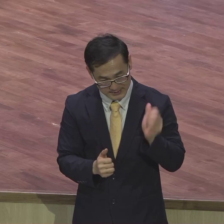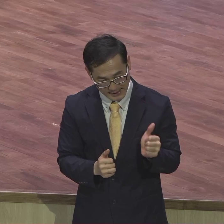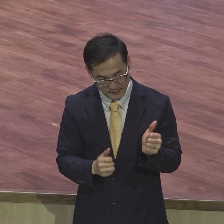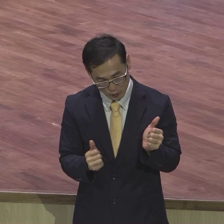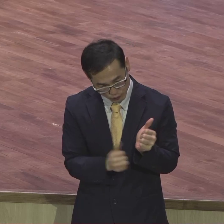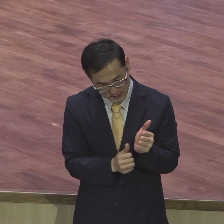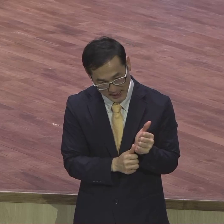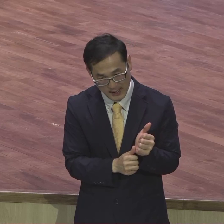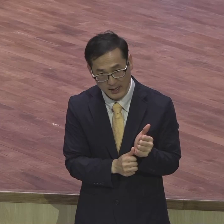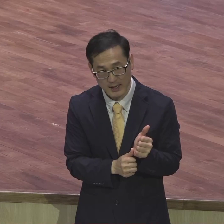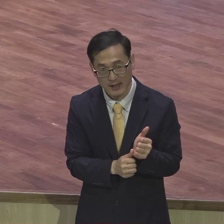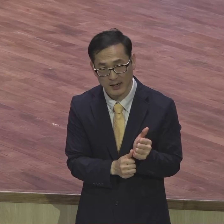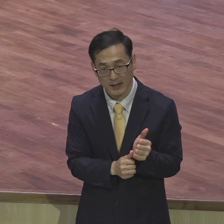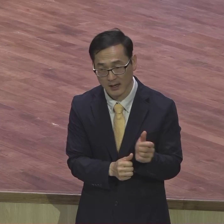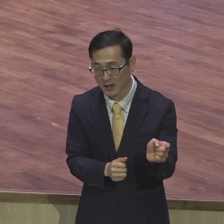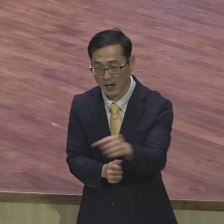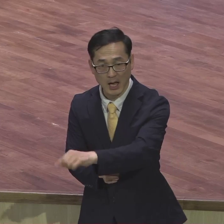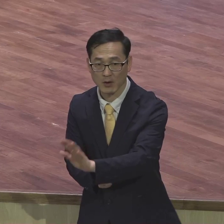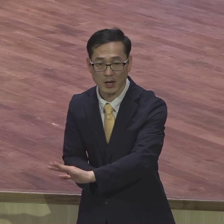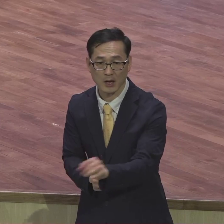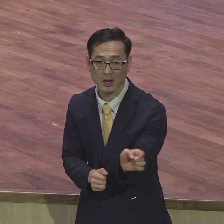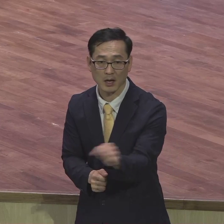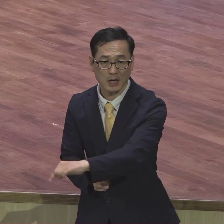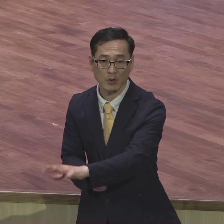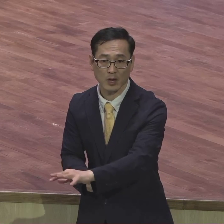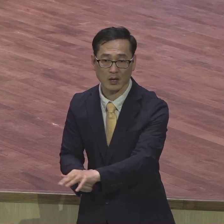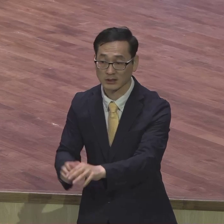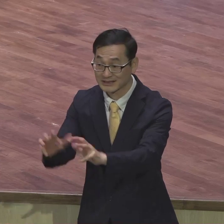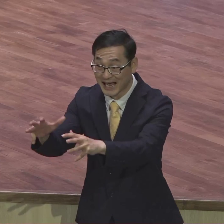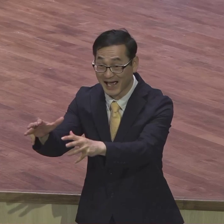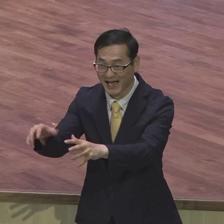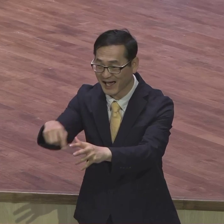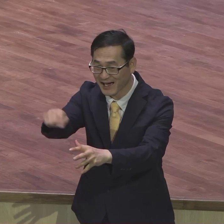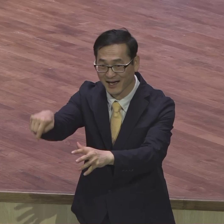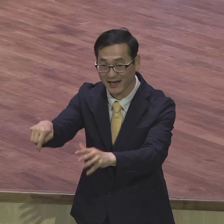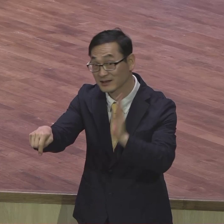안 오는 거요 왜 안 오지 대통령이 왔는데